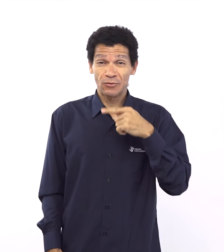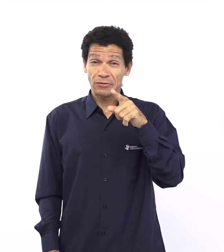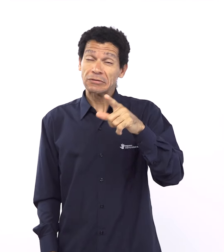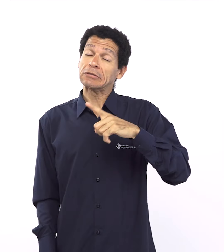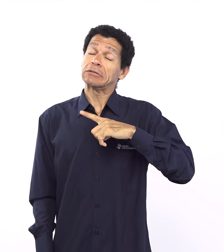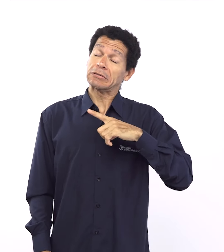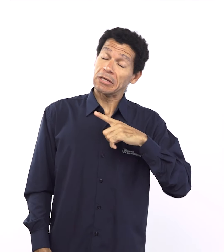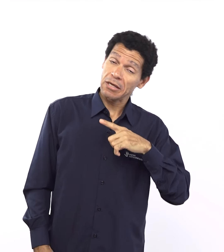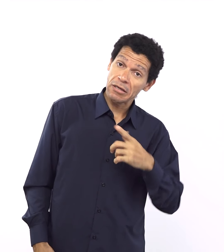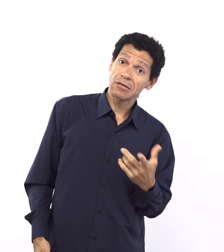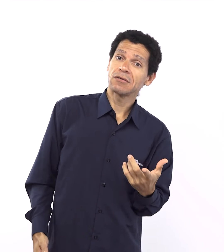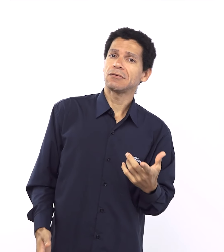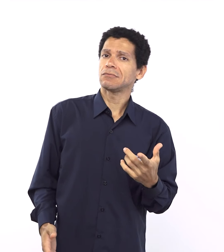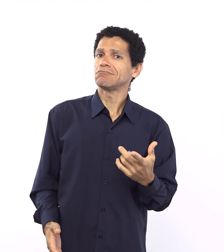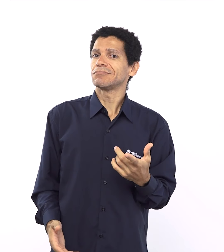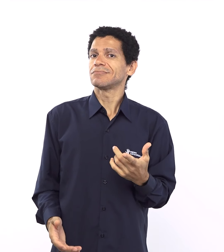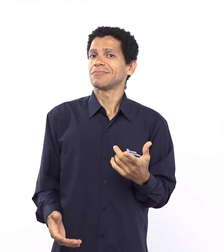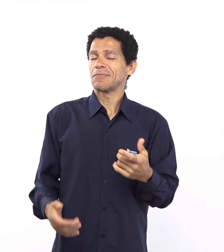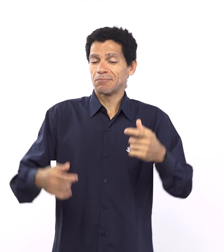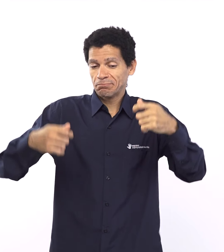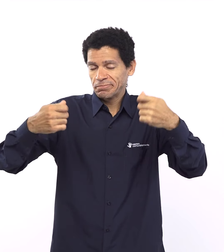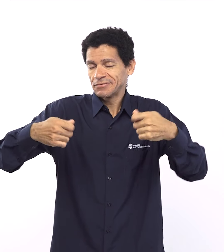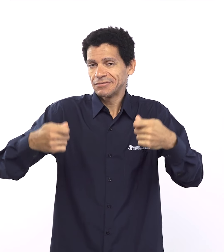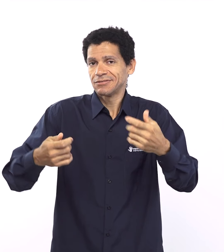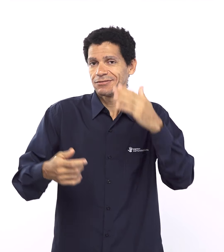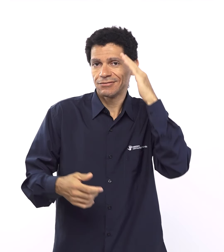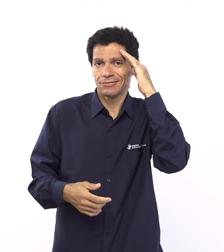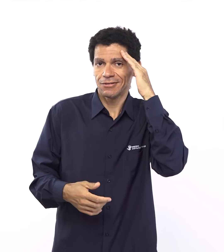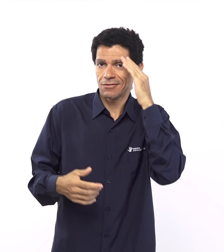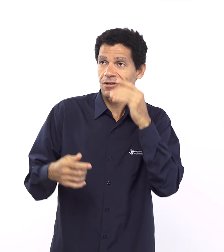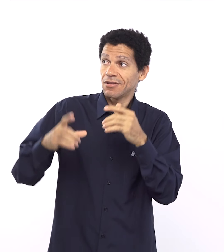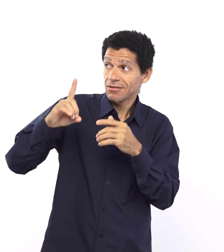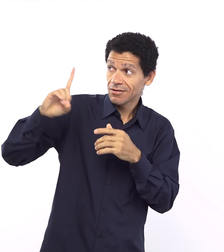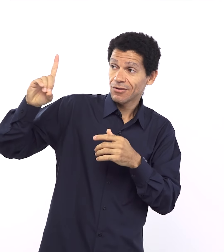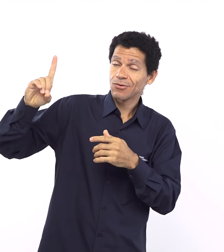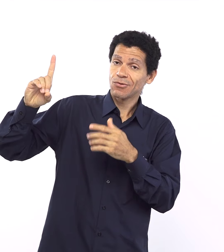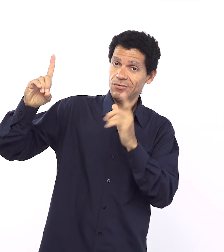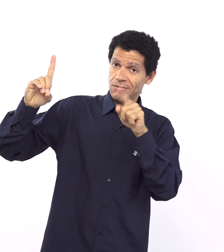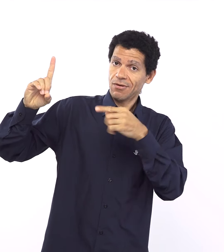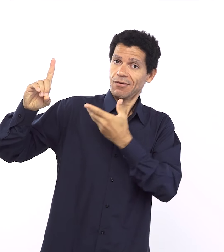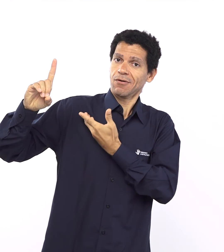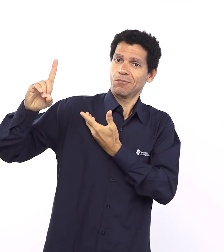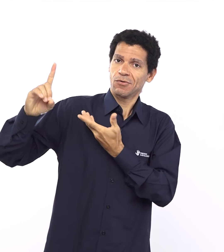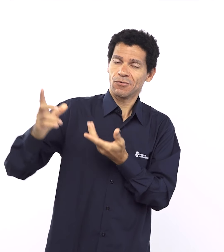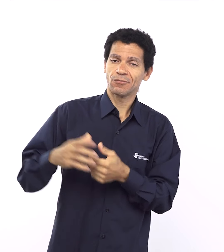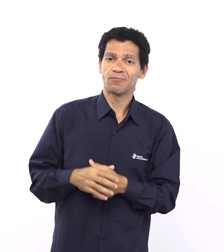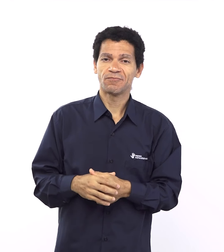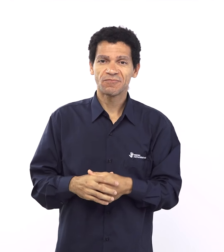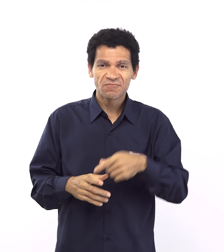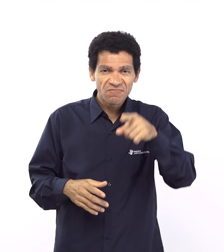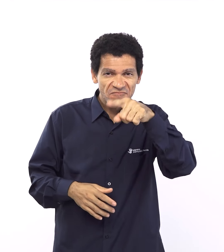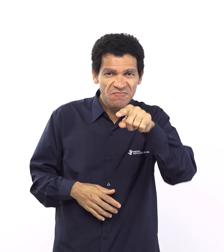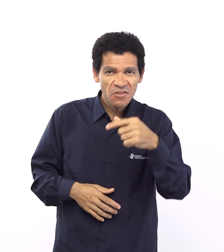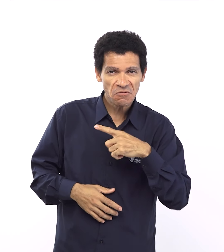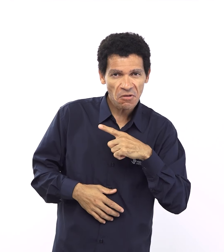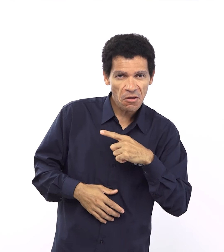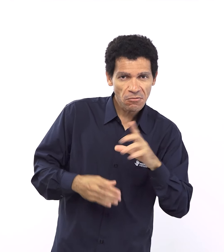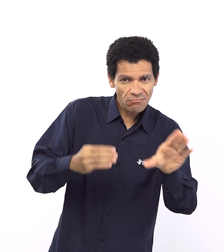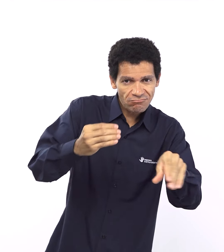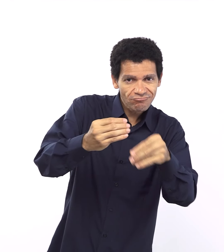eu acho fazendo uma ponte aí entre a última coisa que você falou eu serei o Deus de vocês vocês serão